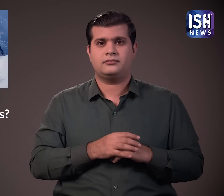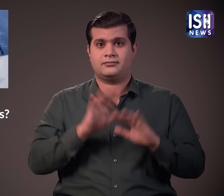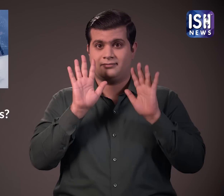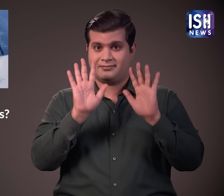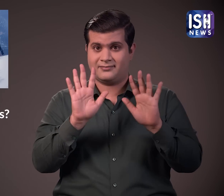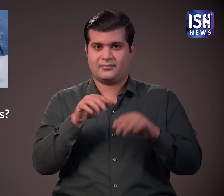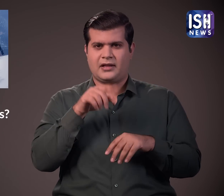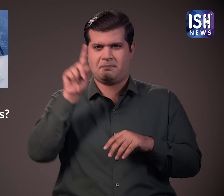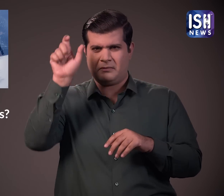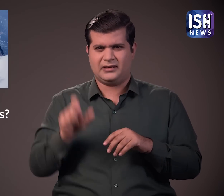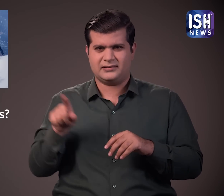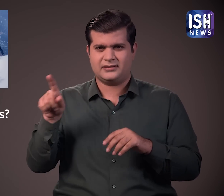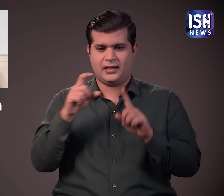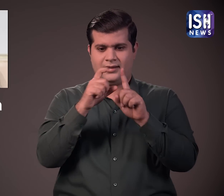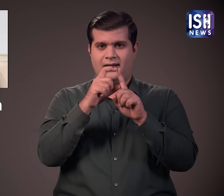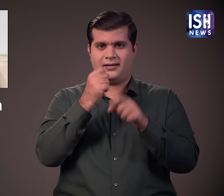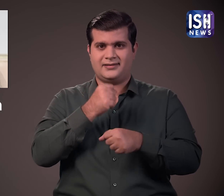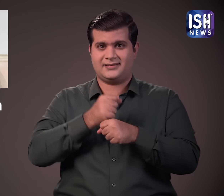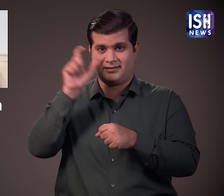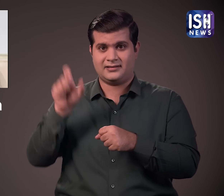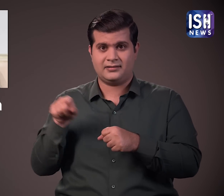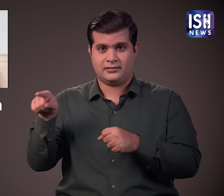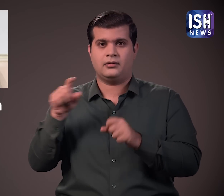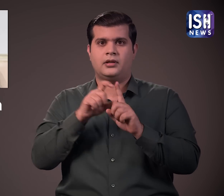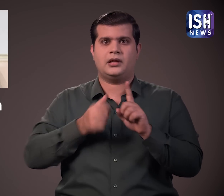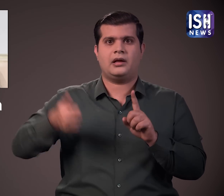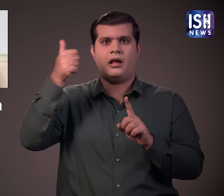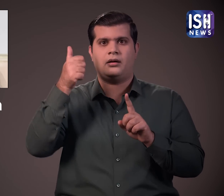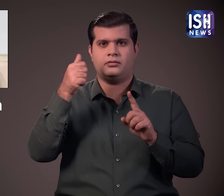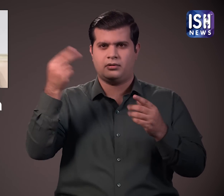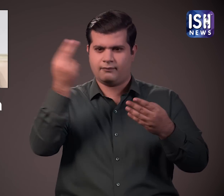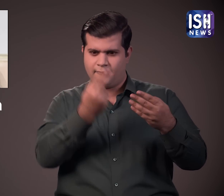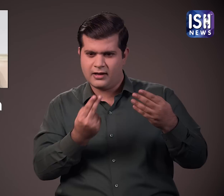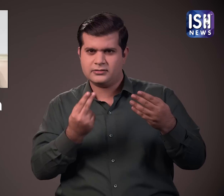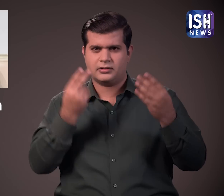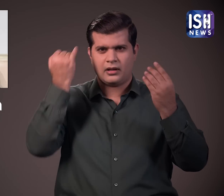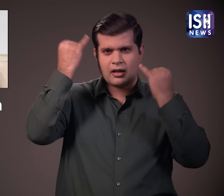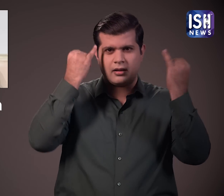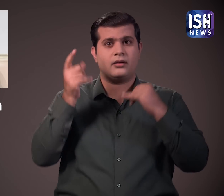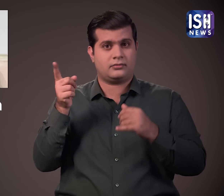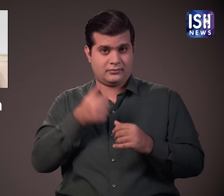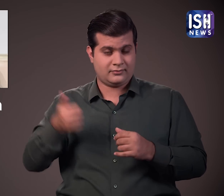बैलेंस येगा के क्रियेटिव डायरेक्टर डेमना ग्वालसियान ने कहा